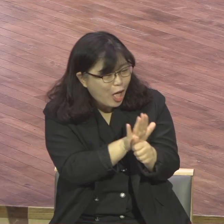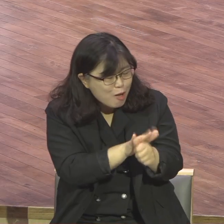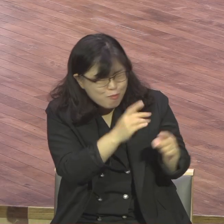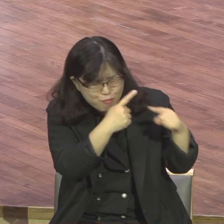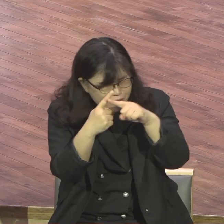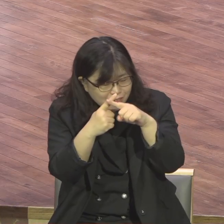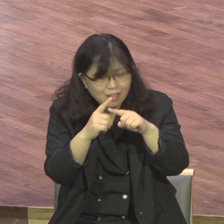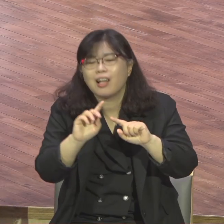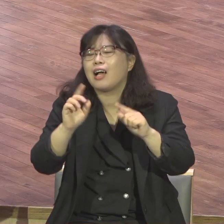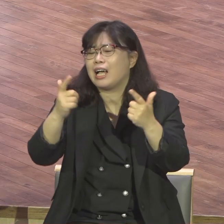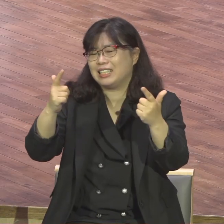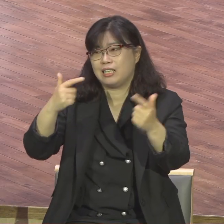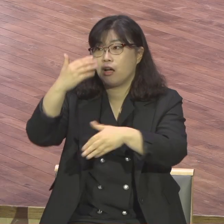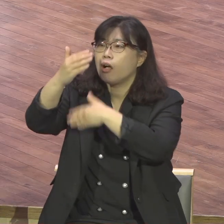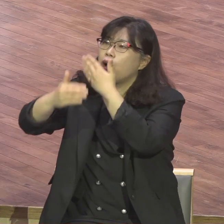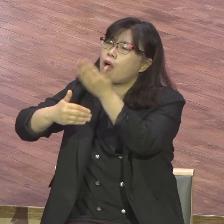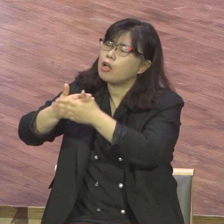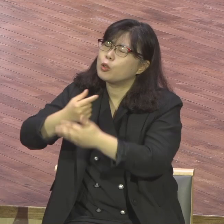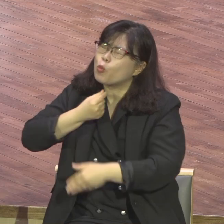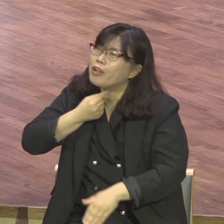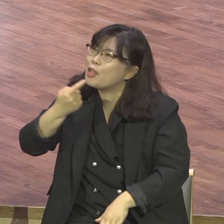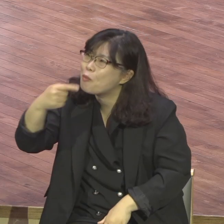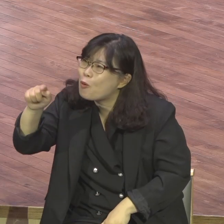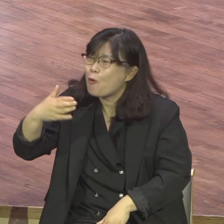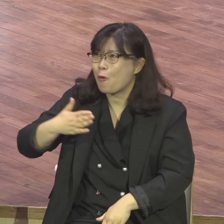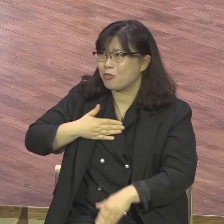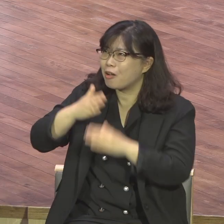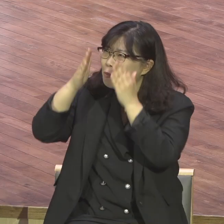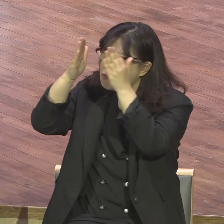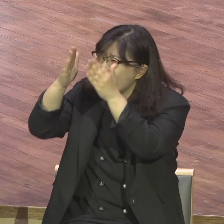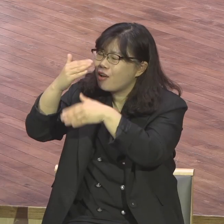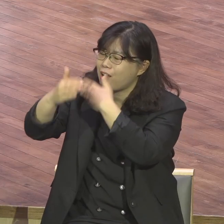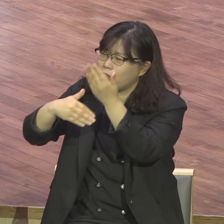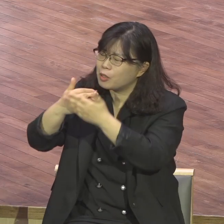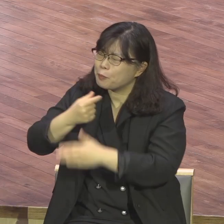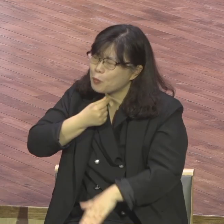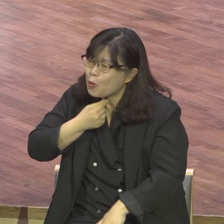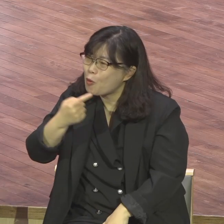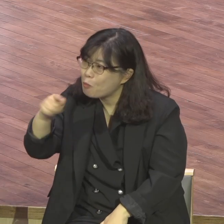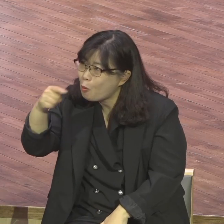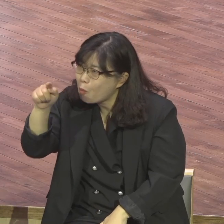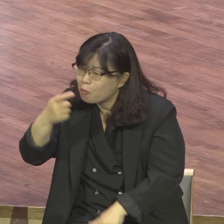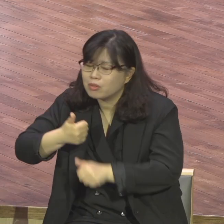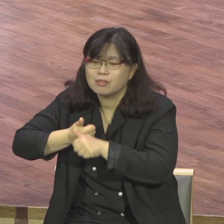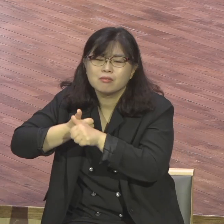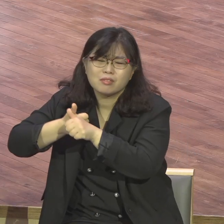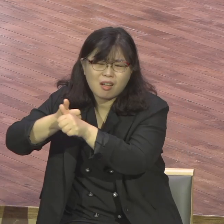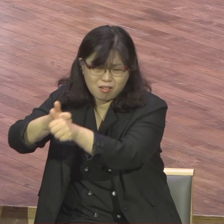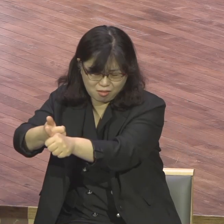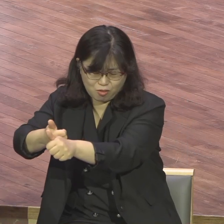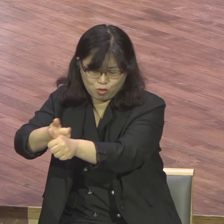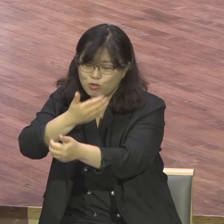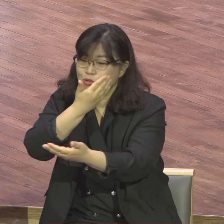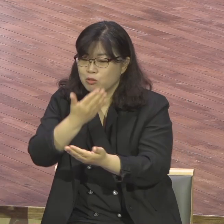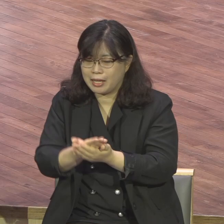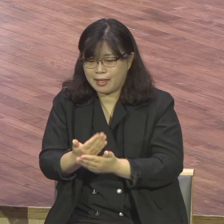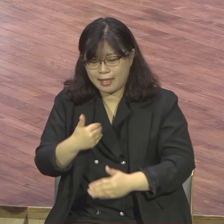주관자는 하나님이신데 내 욕심 내 생각 내 판단 늘 거기에 잡혀 살면 평생 응답 못 받고